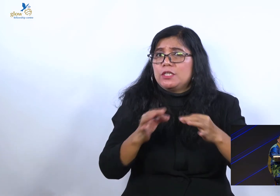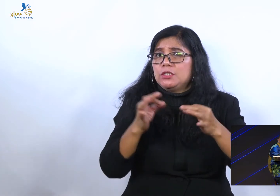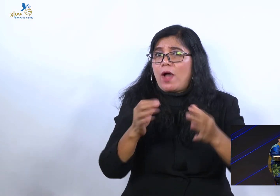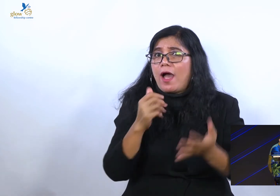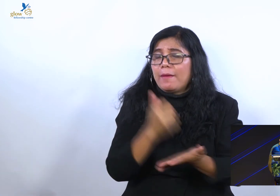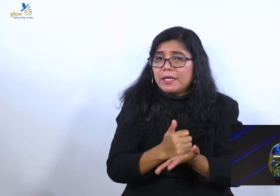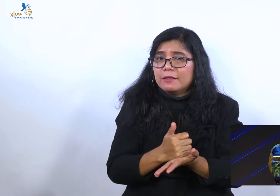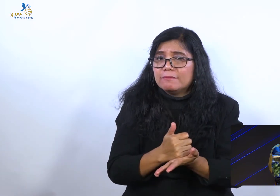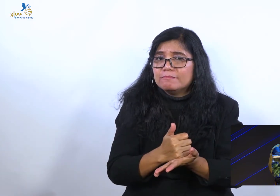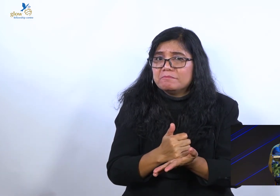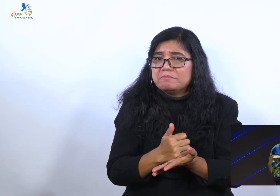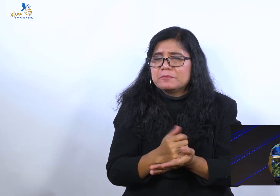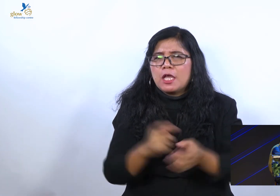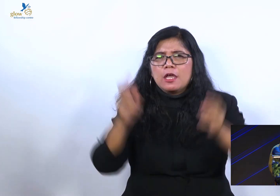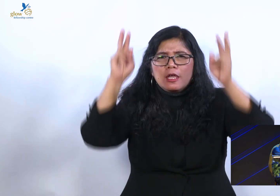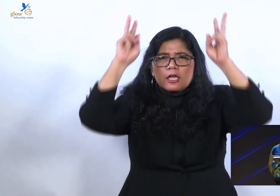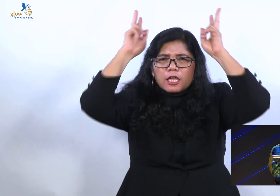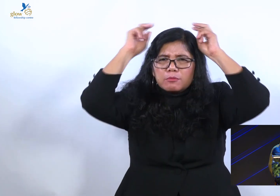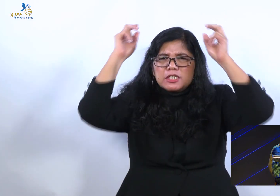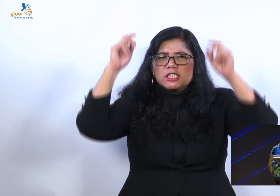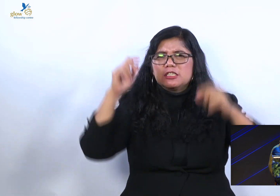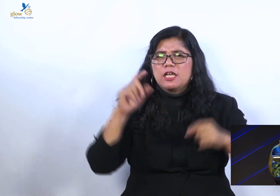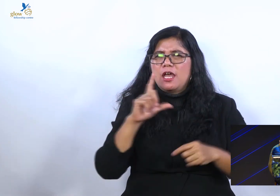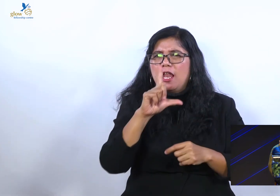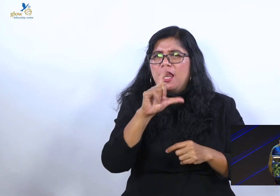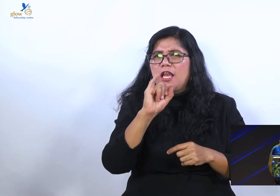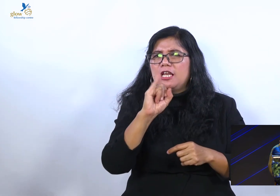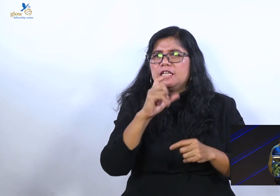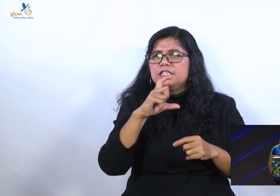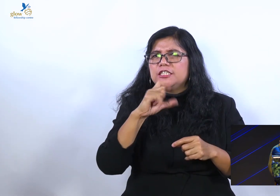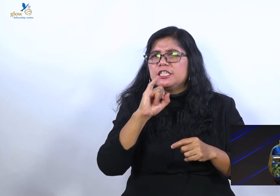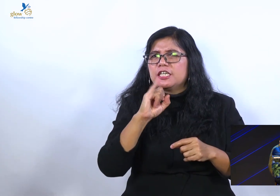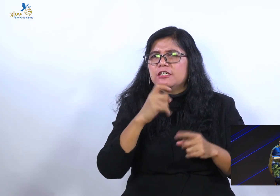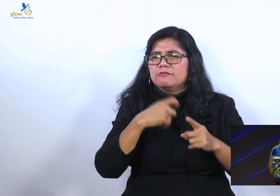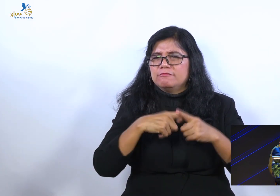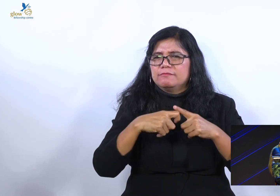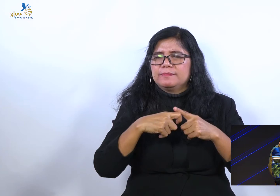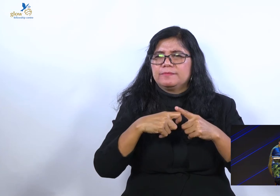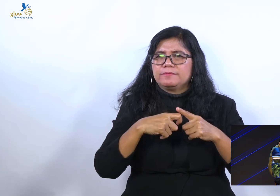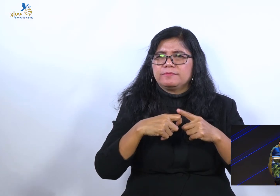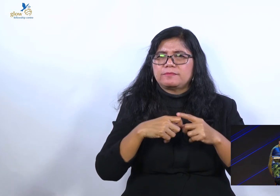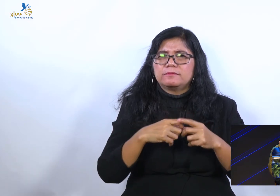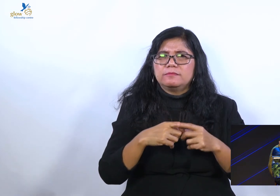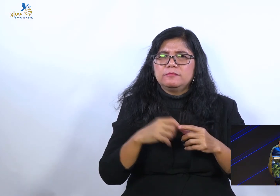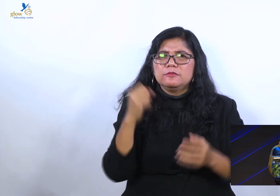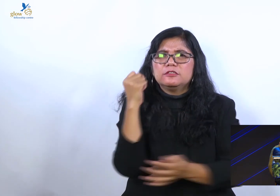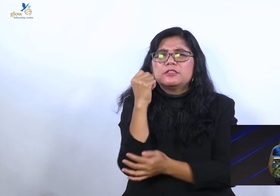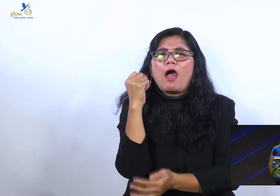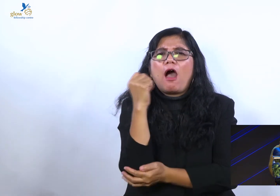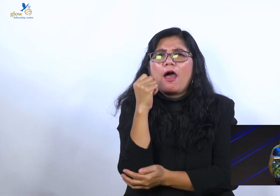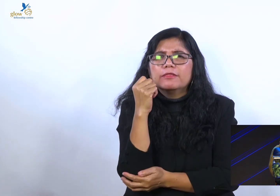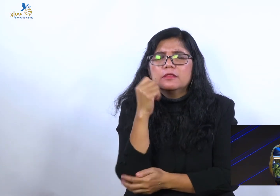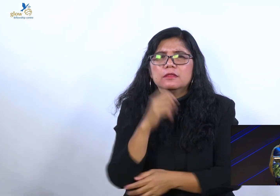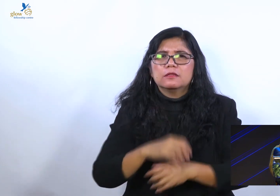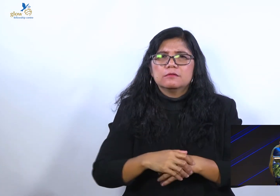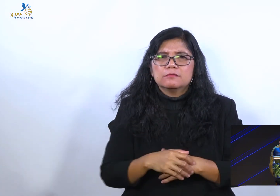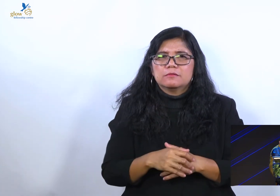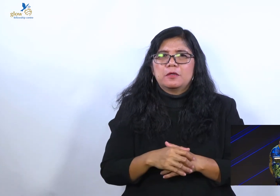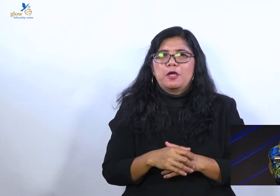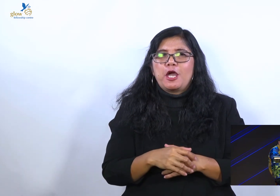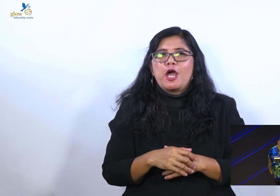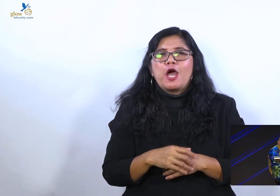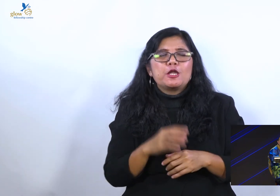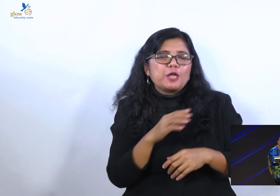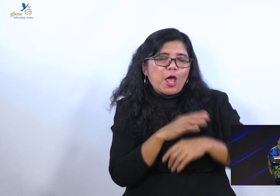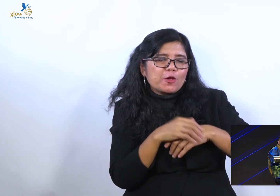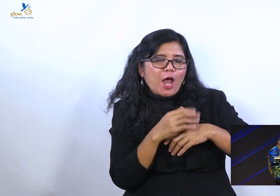Iblis licik. Iblis tidak mau kita mengabarkan injil. Karena kita pikir, oh kan saya manusia biasa. Saya masih senang berbuat dosa.